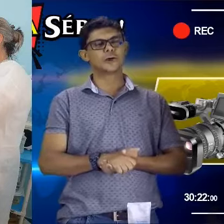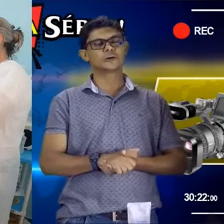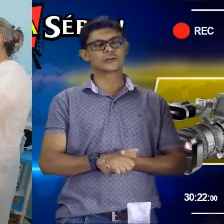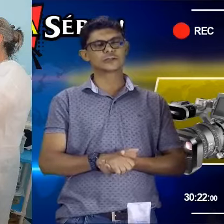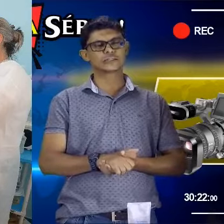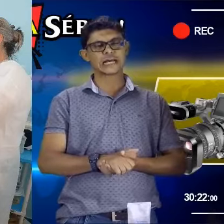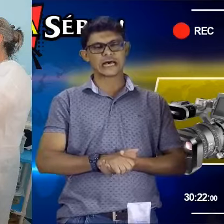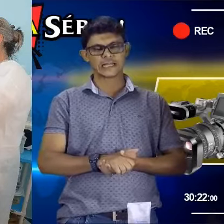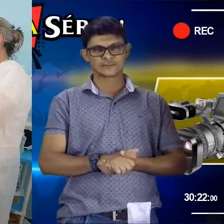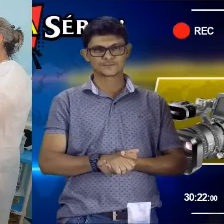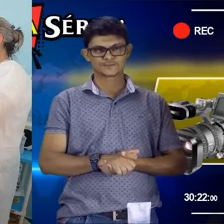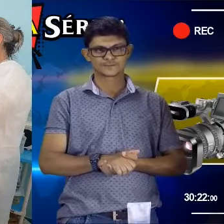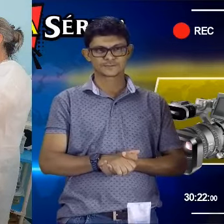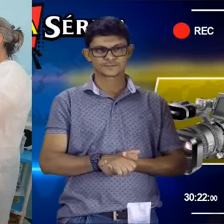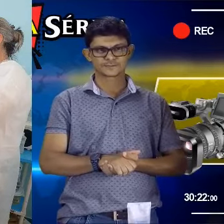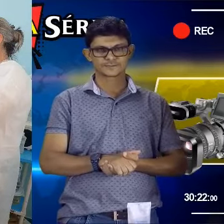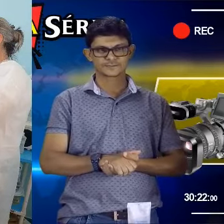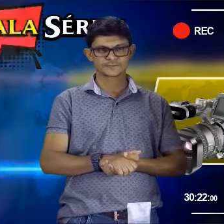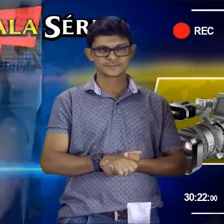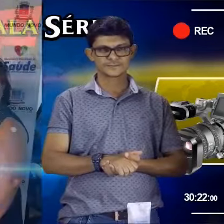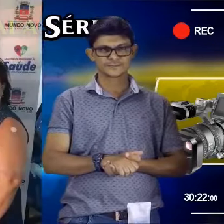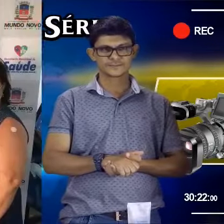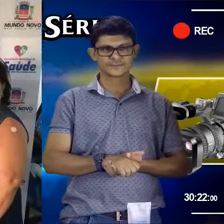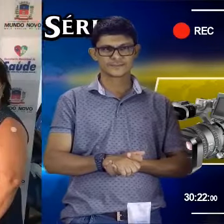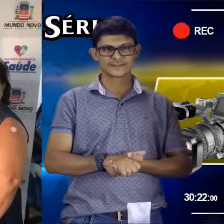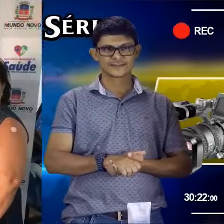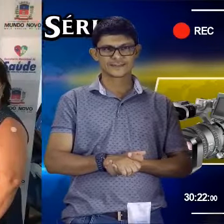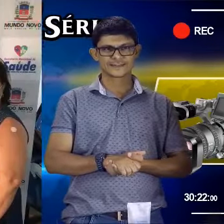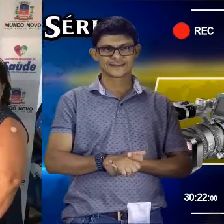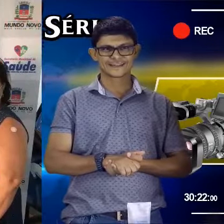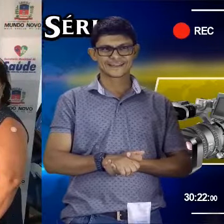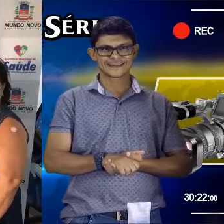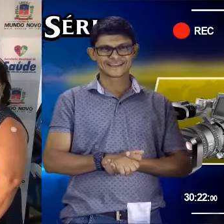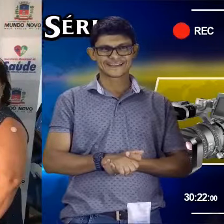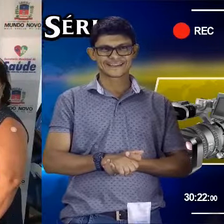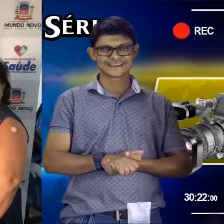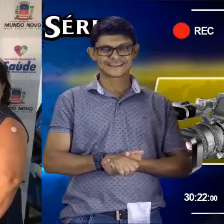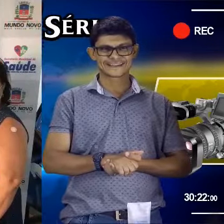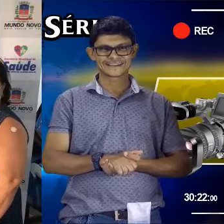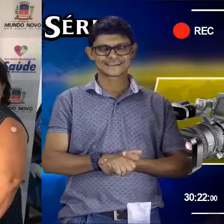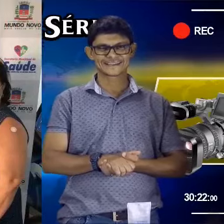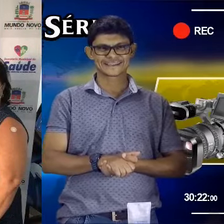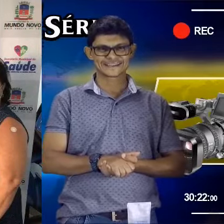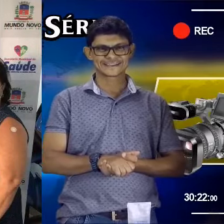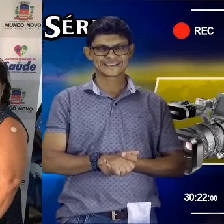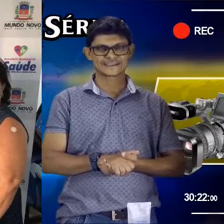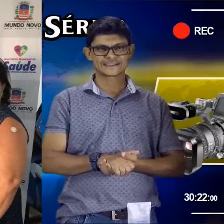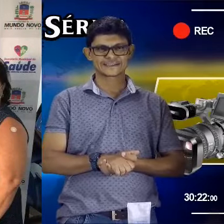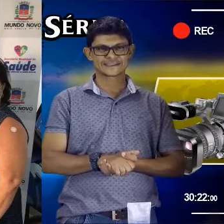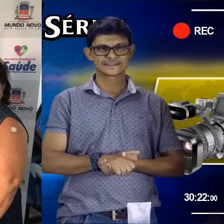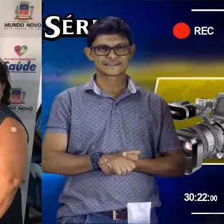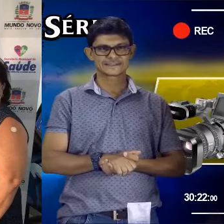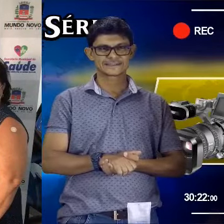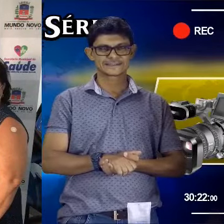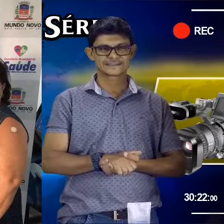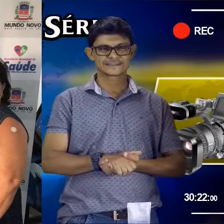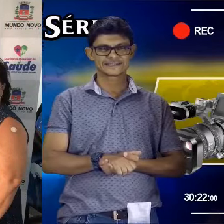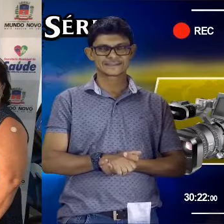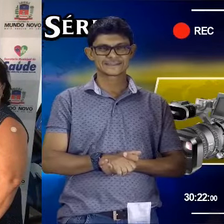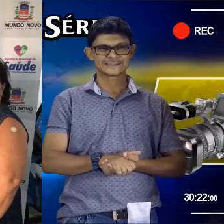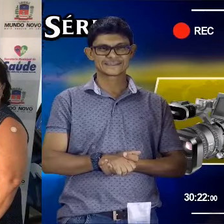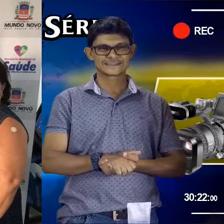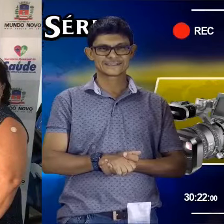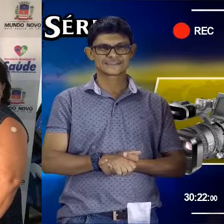Boa noite, Rosária. Boa noite, Jandai. Obrigado aí por mostrar a minha